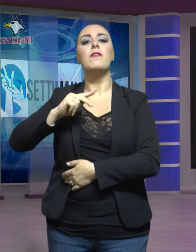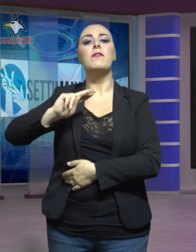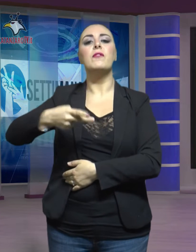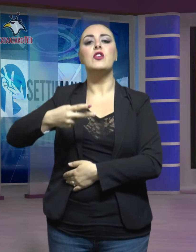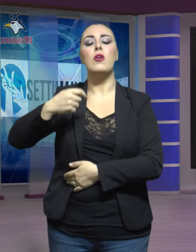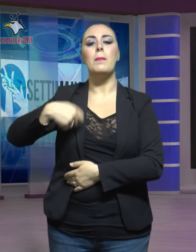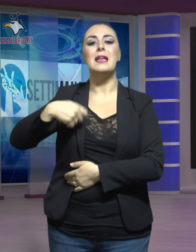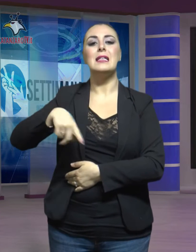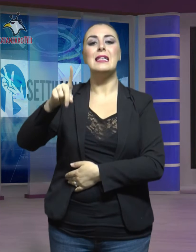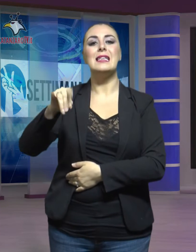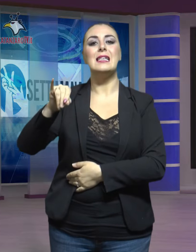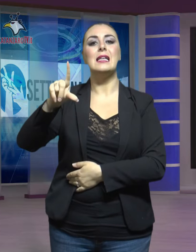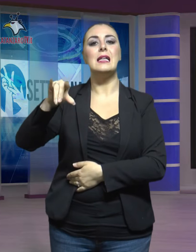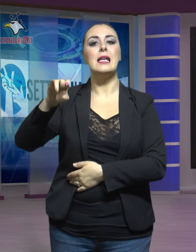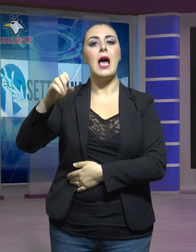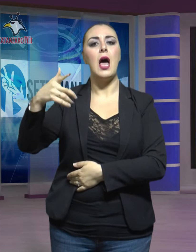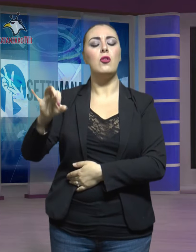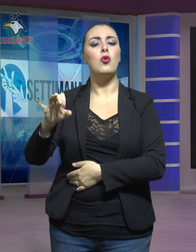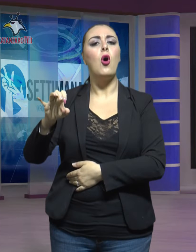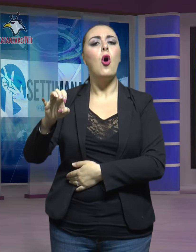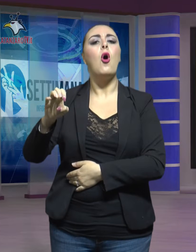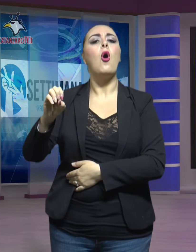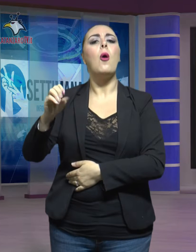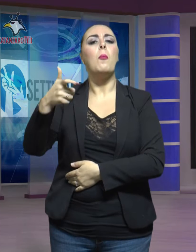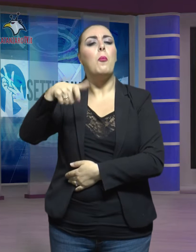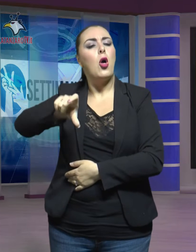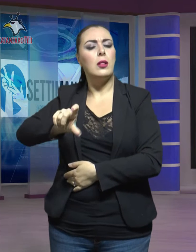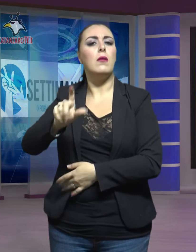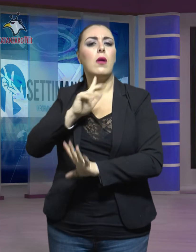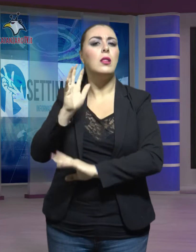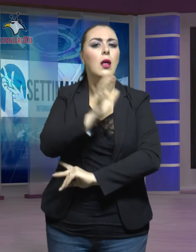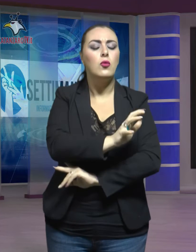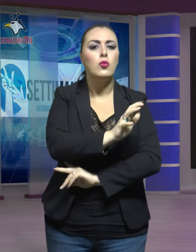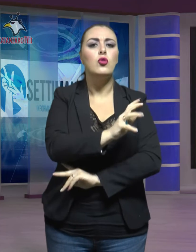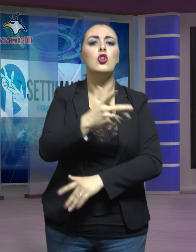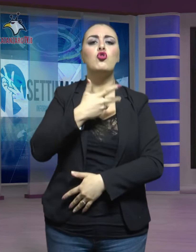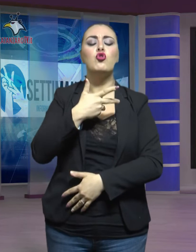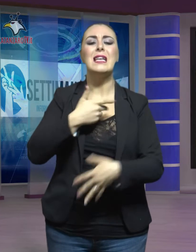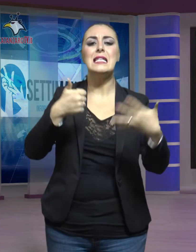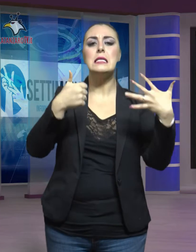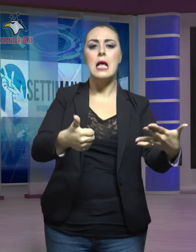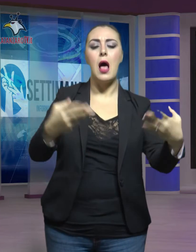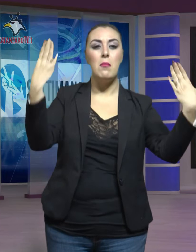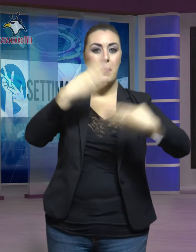Lieto è motivata dalla questione di sei passaggi a livello